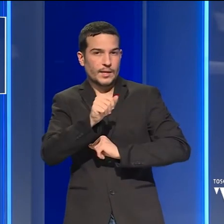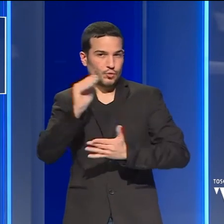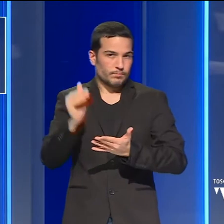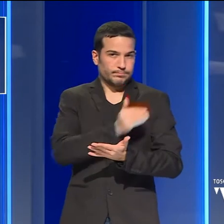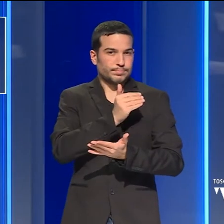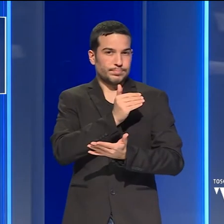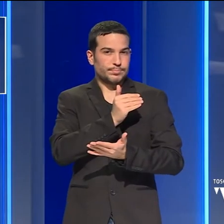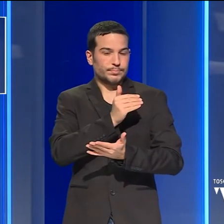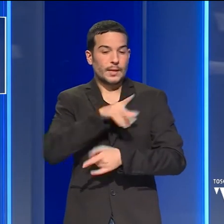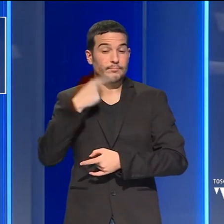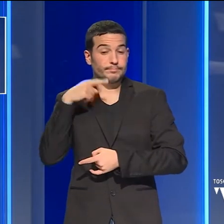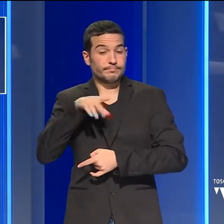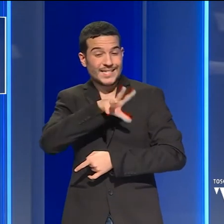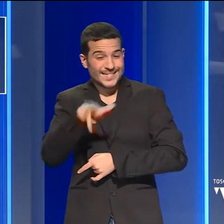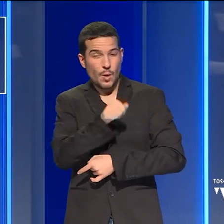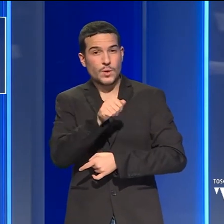sequestrata.